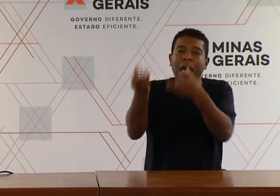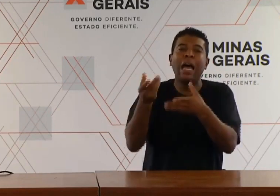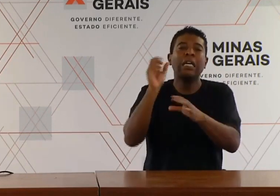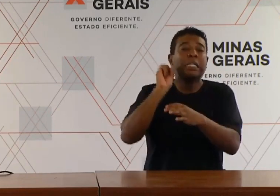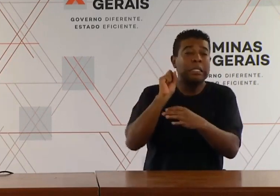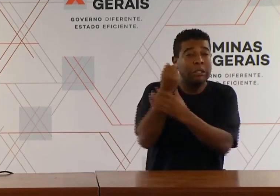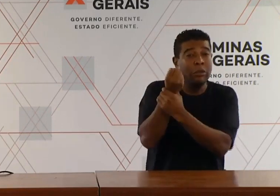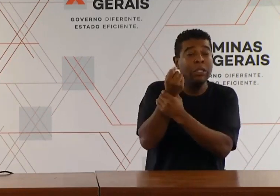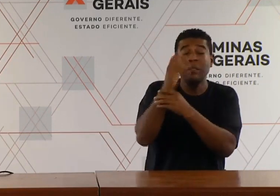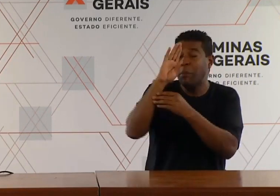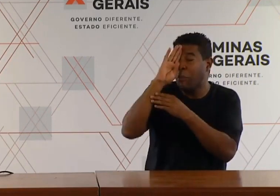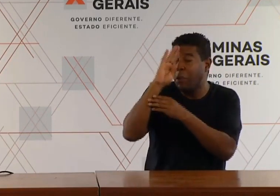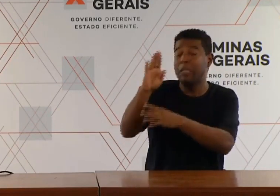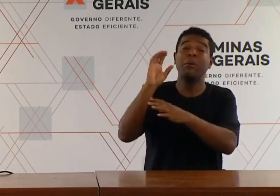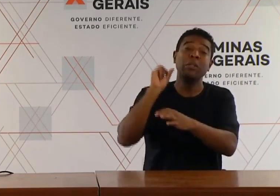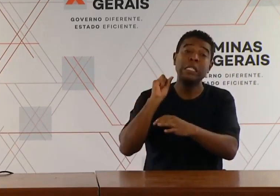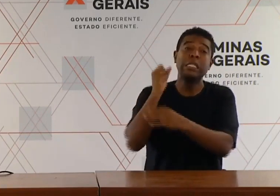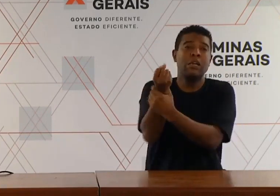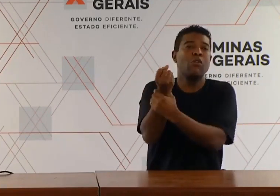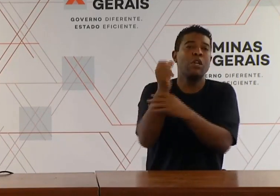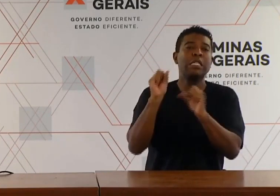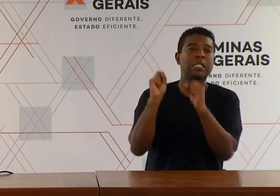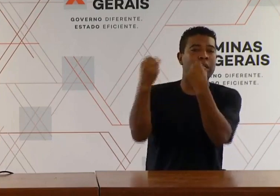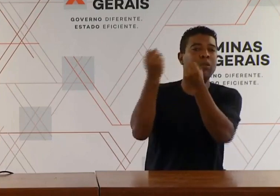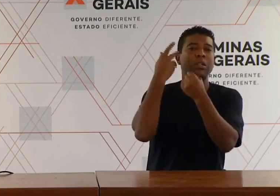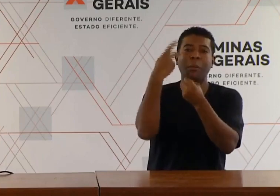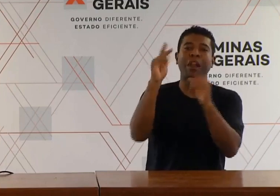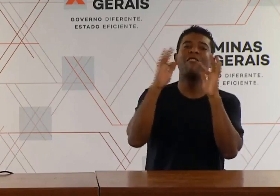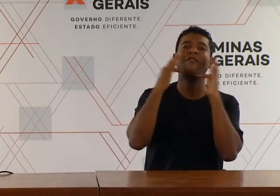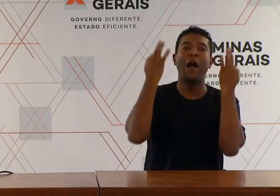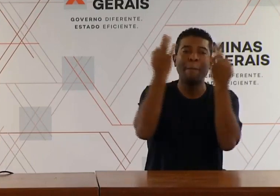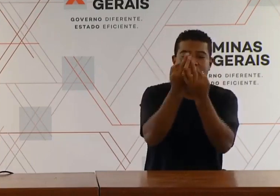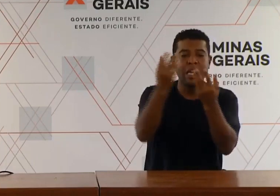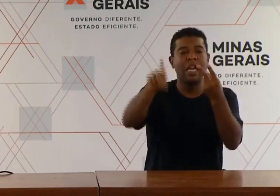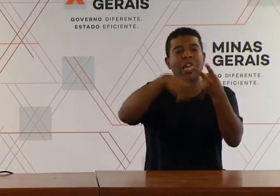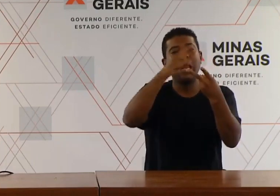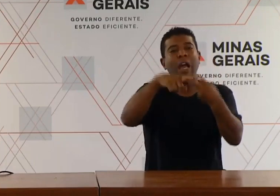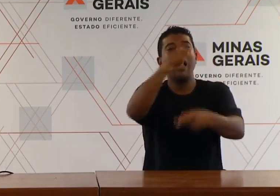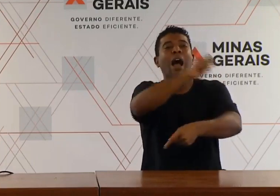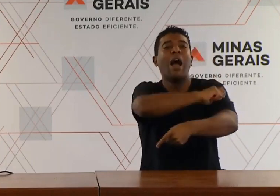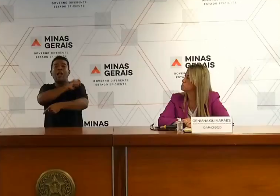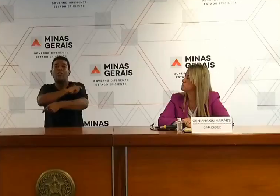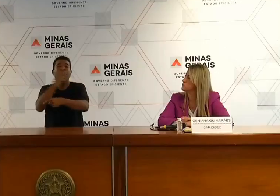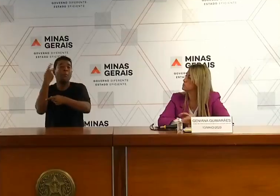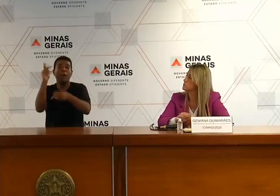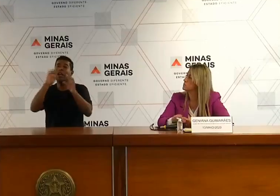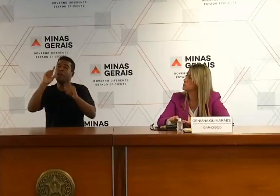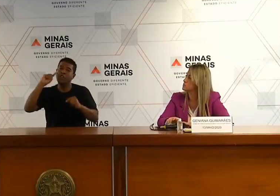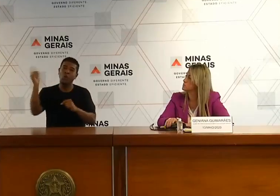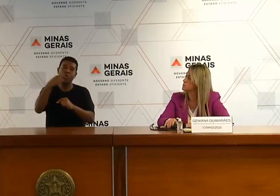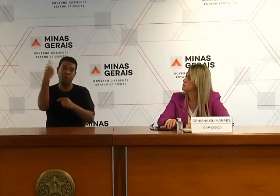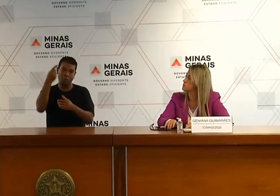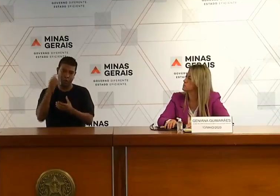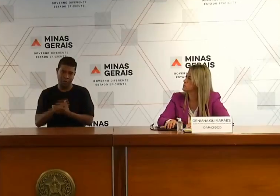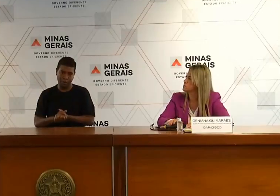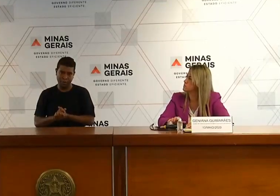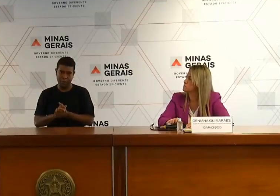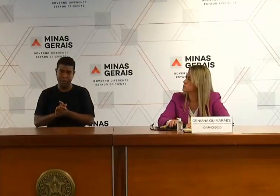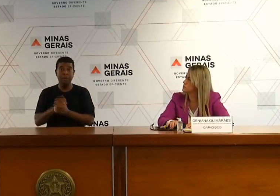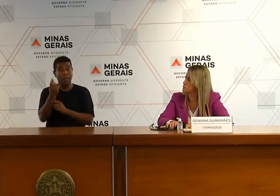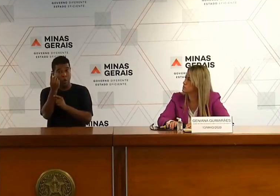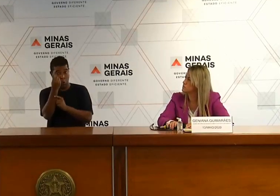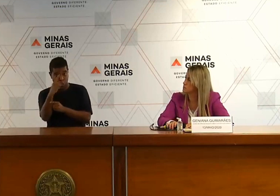tranquilidade total. A nossa última pergunta